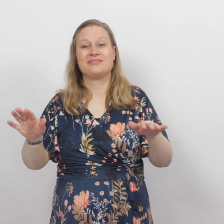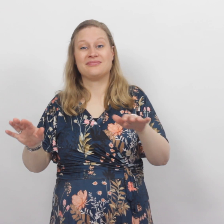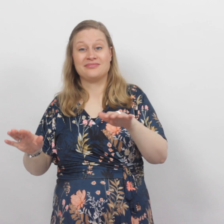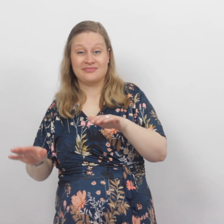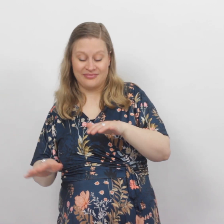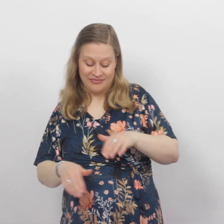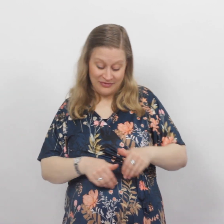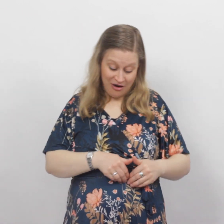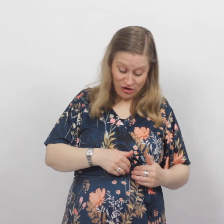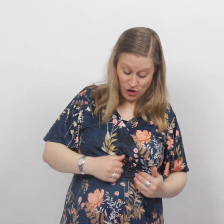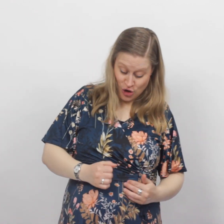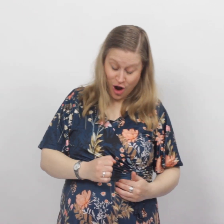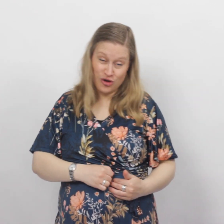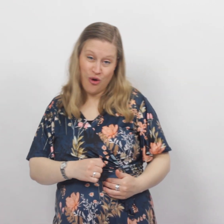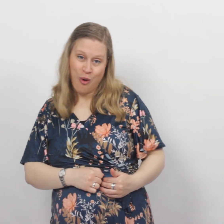Een hartje dat klopt